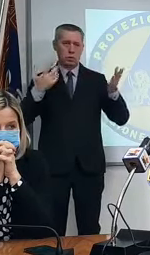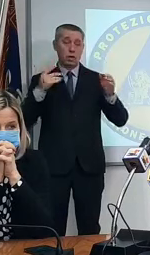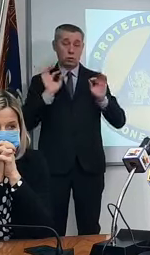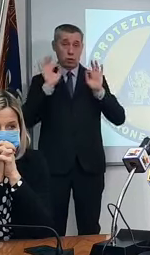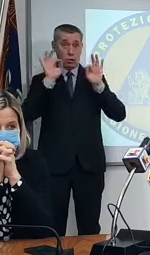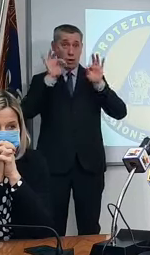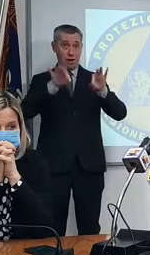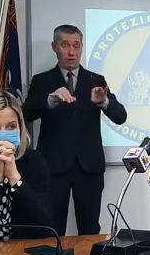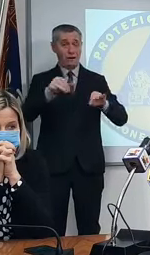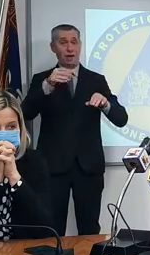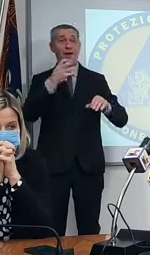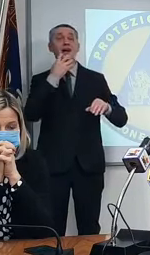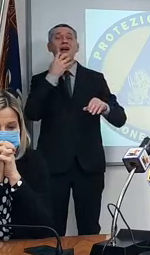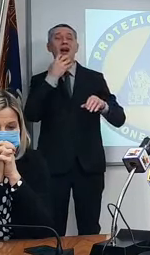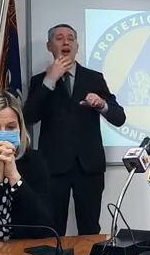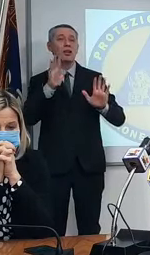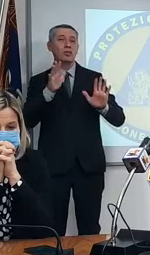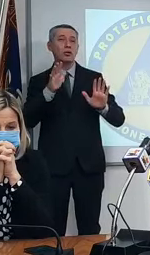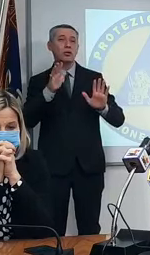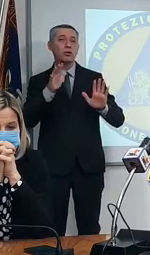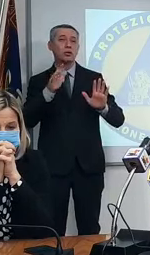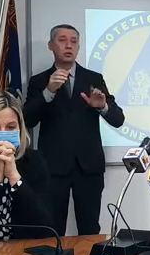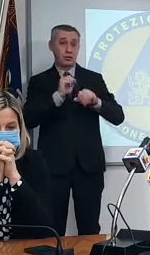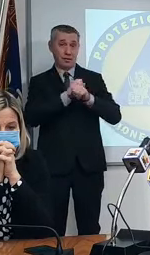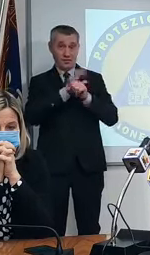virus si comporta un po' come virus influenzale no?